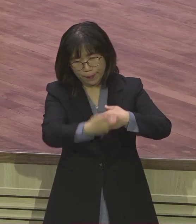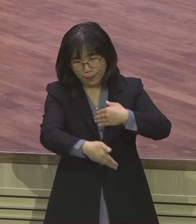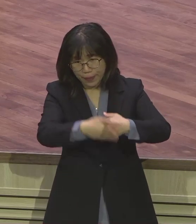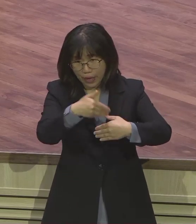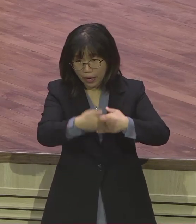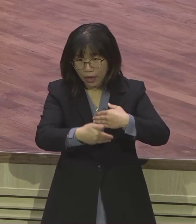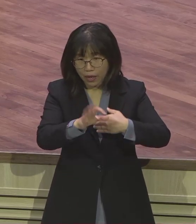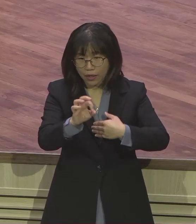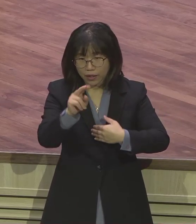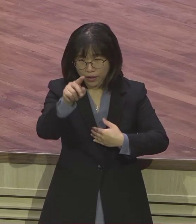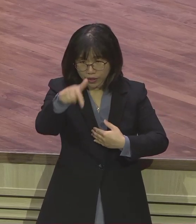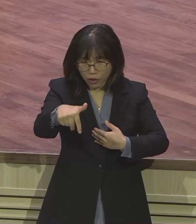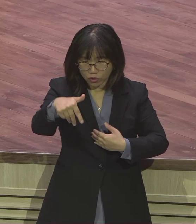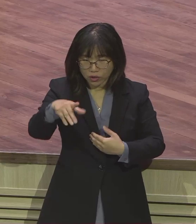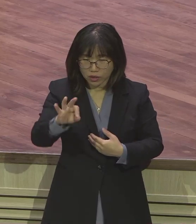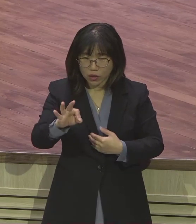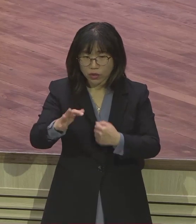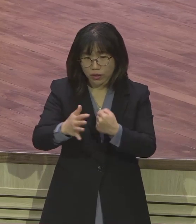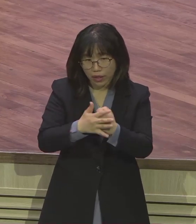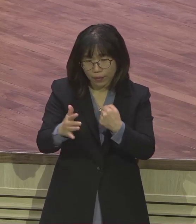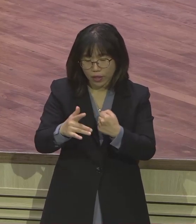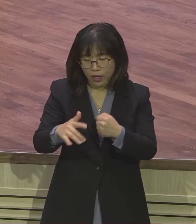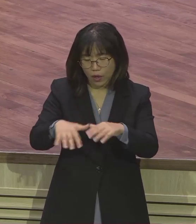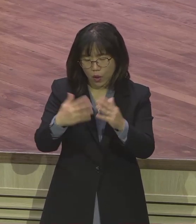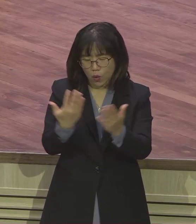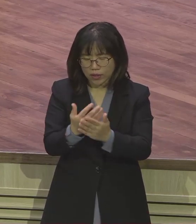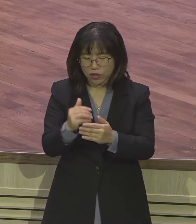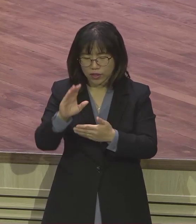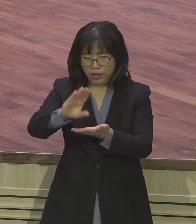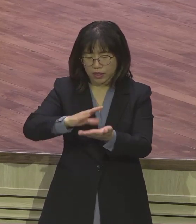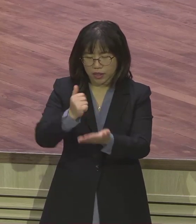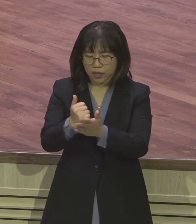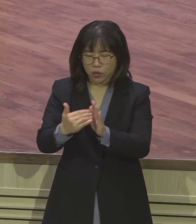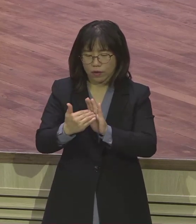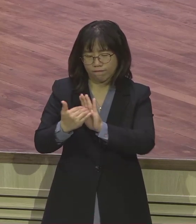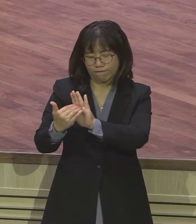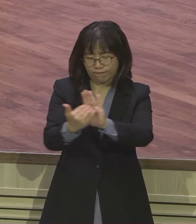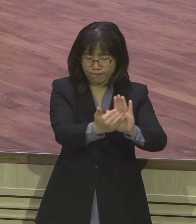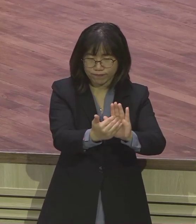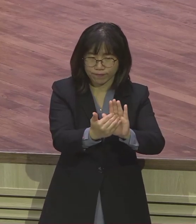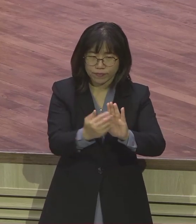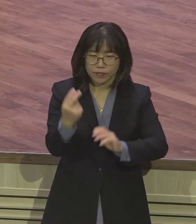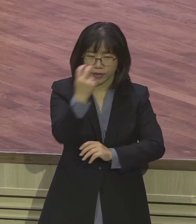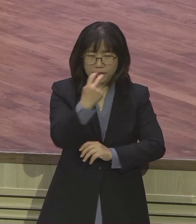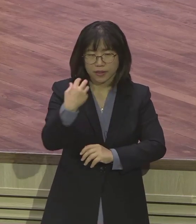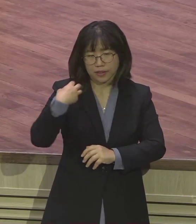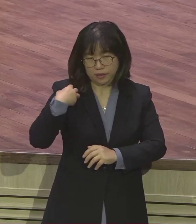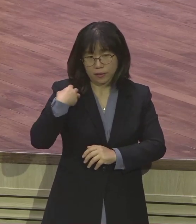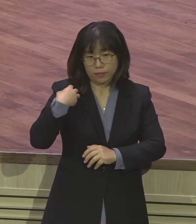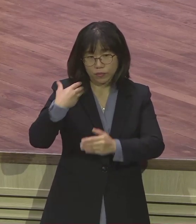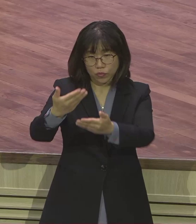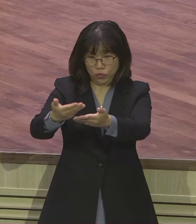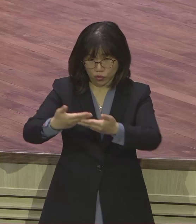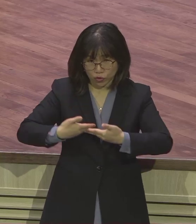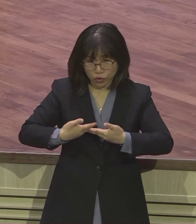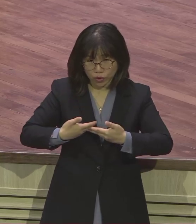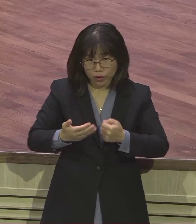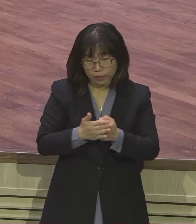삶을 다 완벽하게 그리스도가 책임져 주신다. 여러분 그리스도만 누리면 돼요. 이